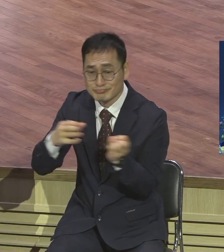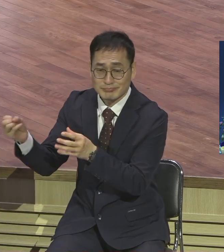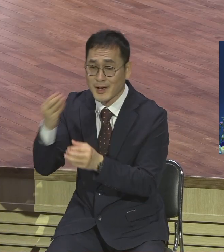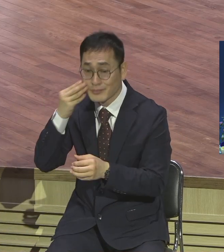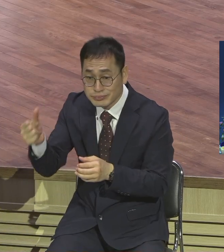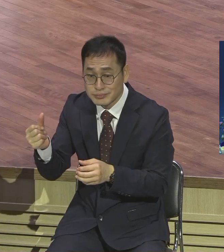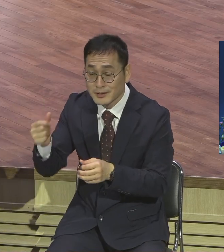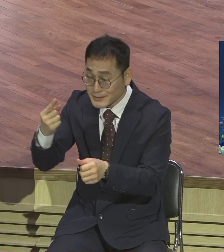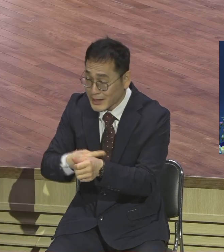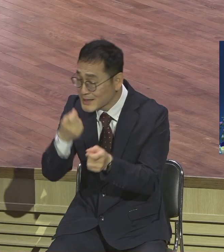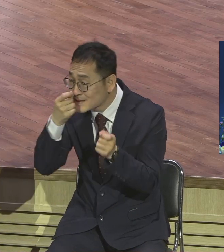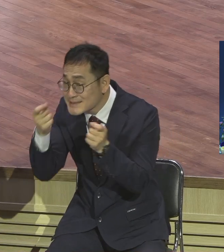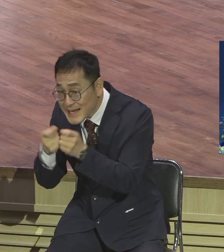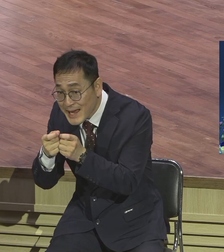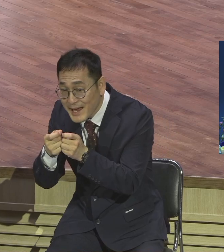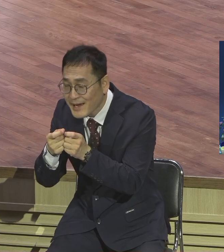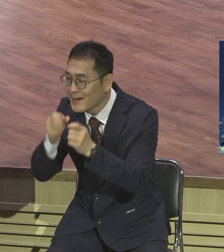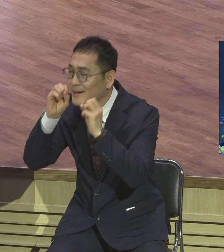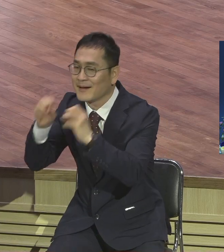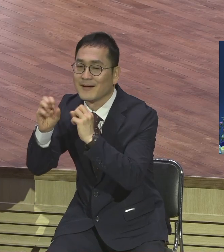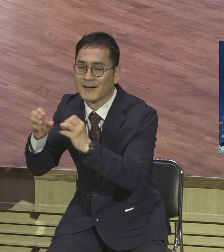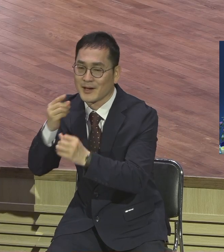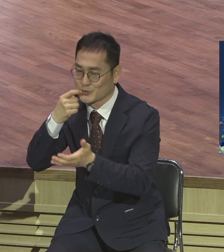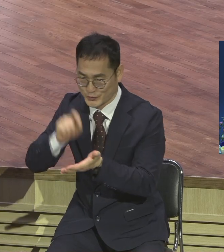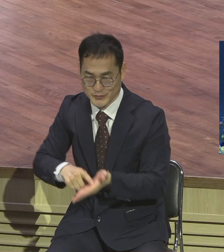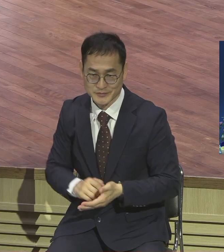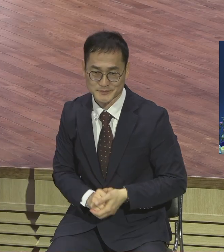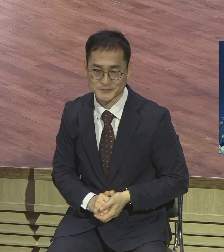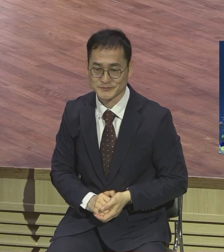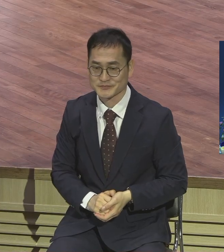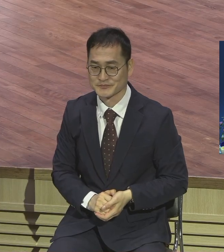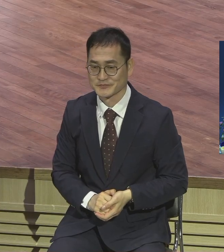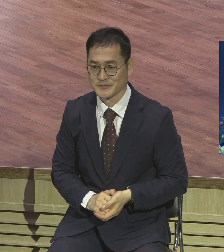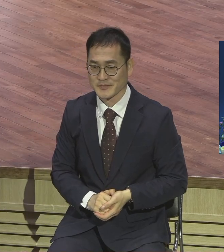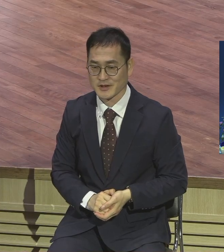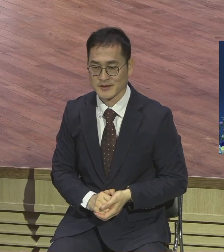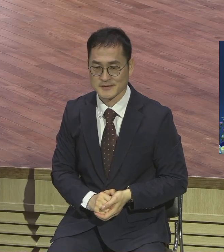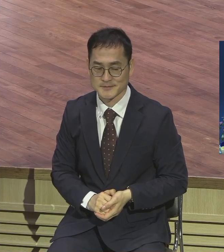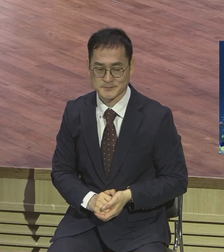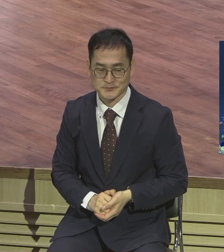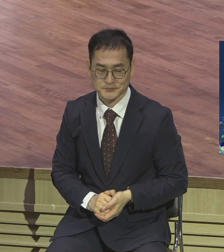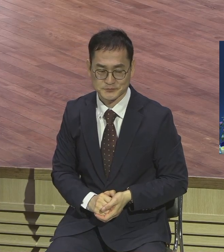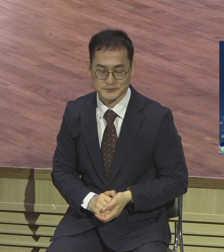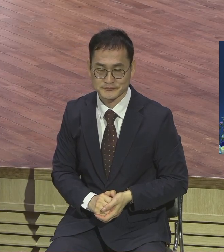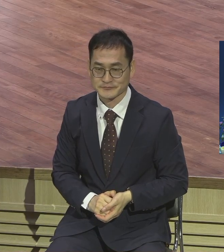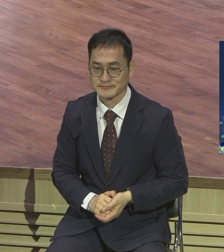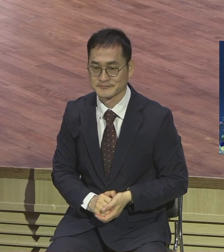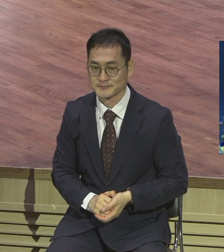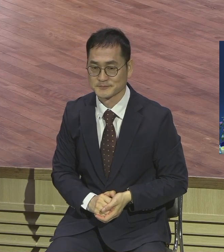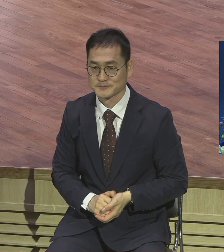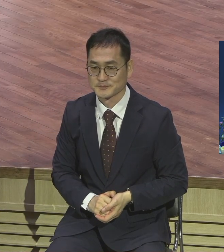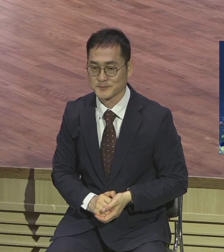정서 속에서 같이 있으니까 누구도 자주 만나니까 그 업에 같이 만나 얼마 정도 하기 좋아요 같은 업종이었으면